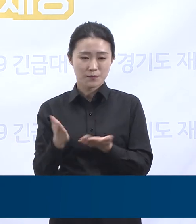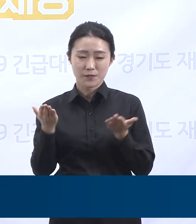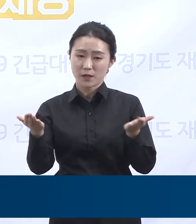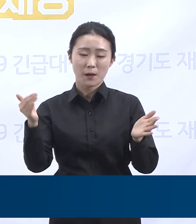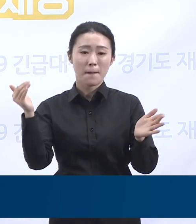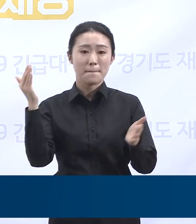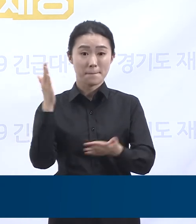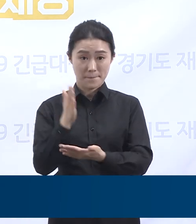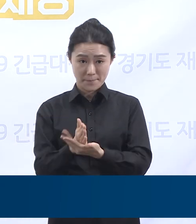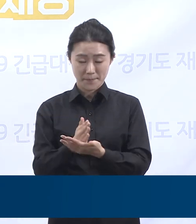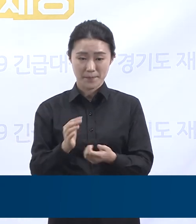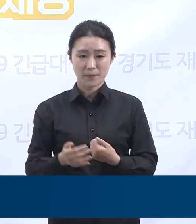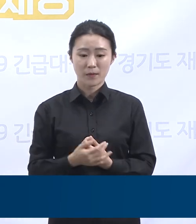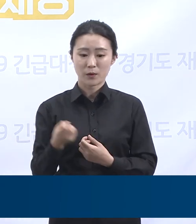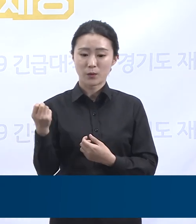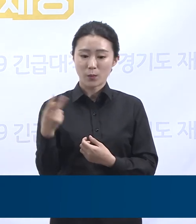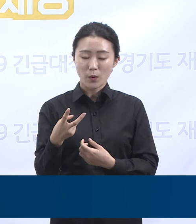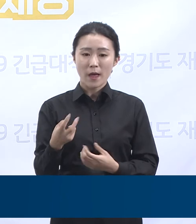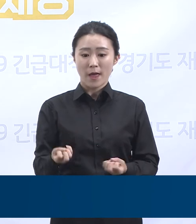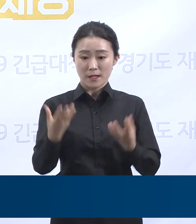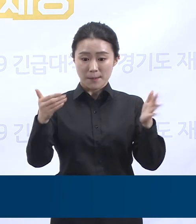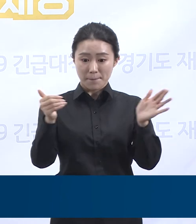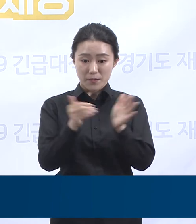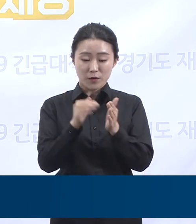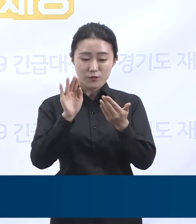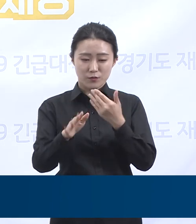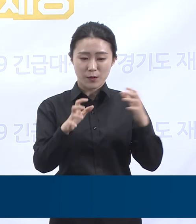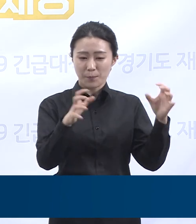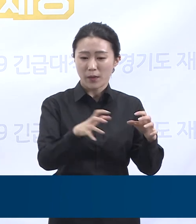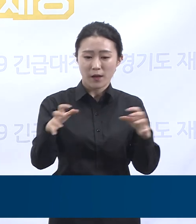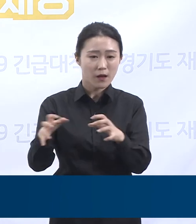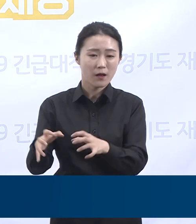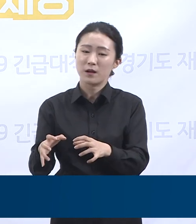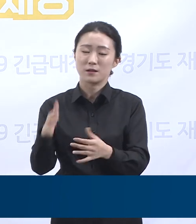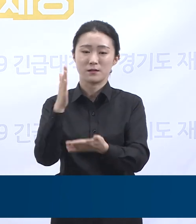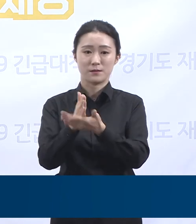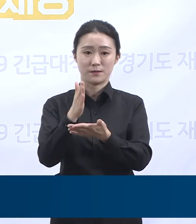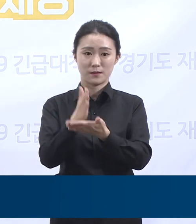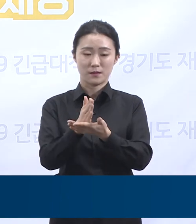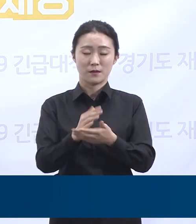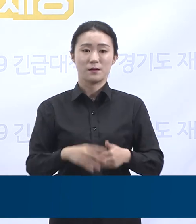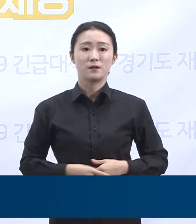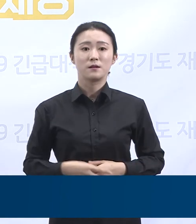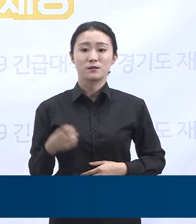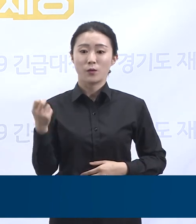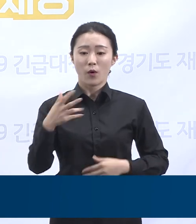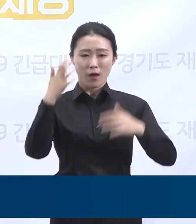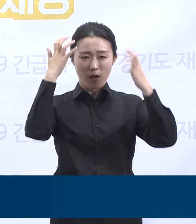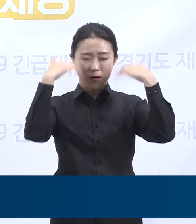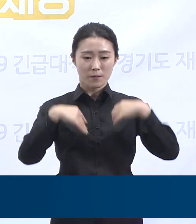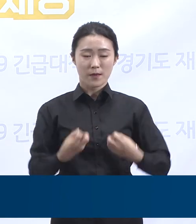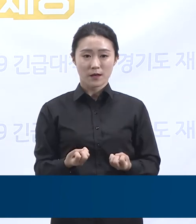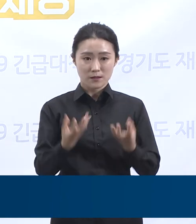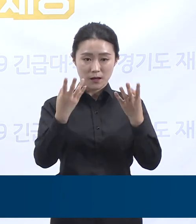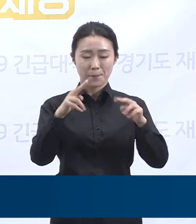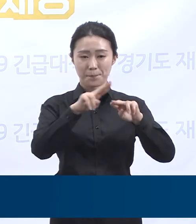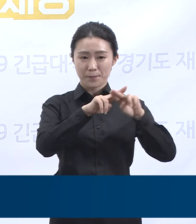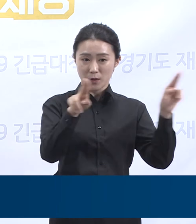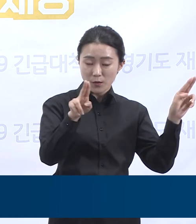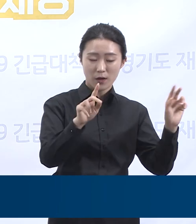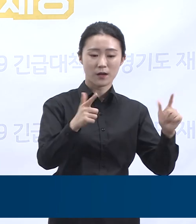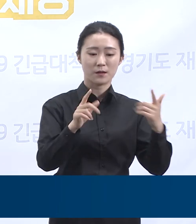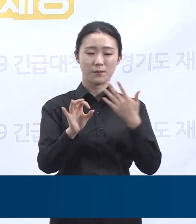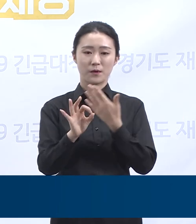특히 많은 사람에게 전파가 우려되는 학예 수련회 등 여름철 종교행사는 가능하면 취소하거나 비대면으로